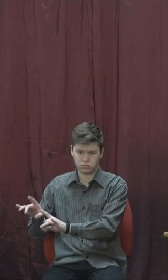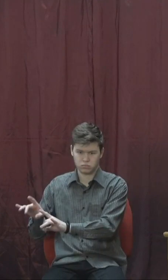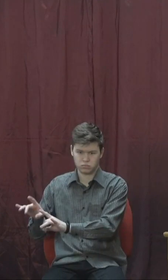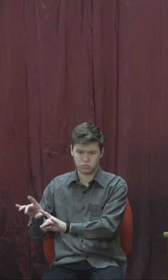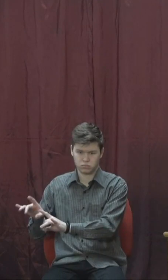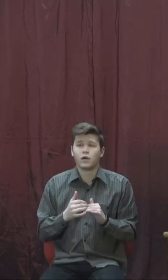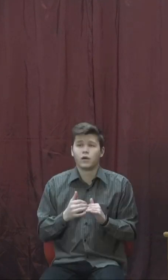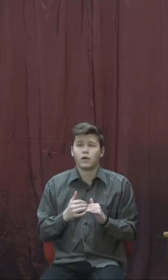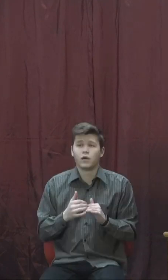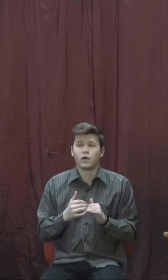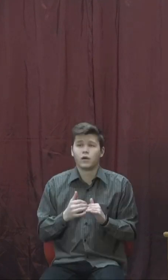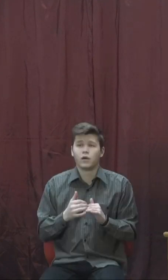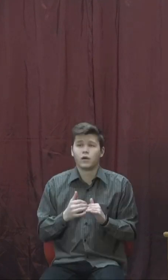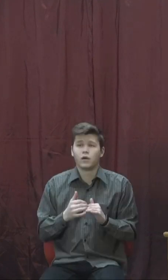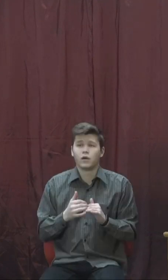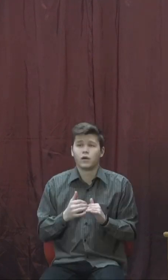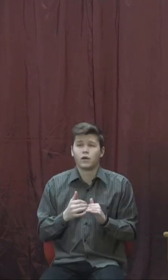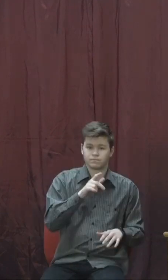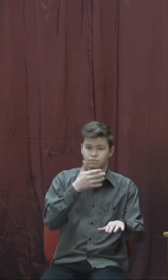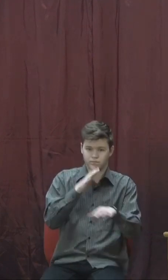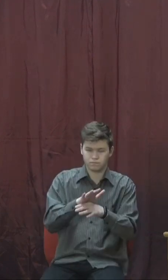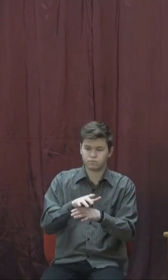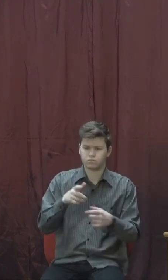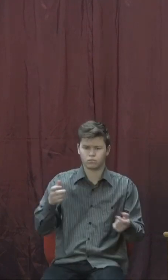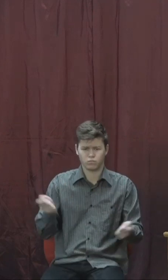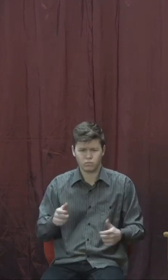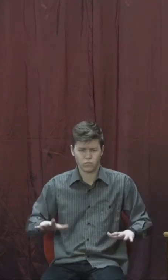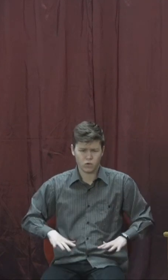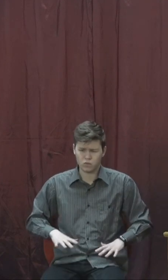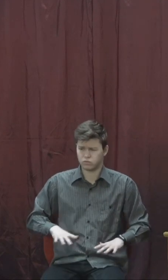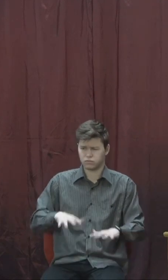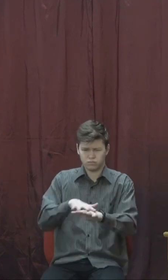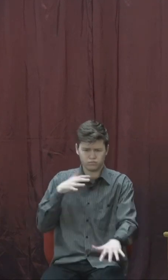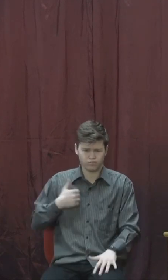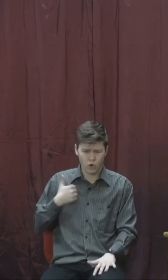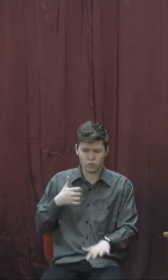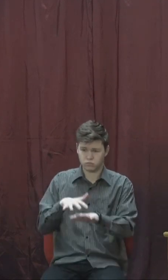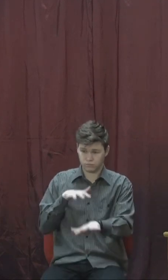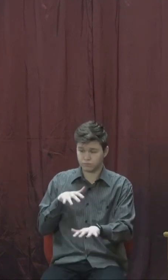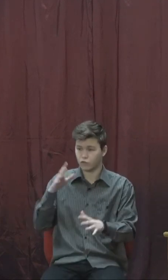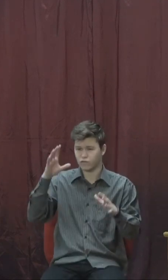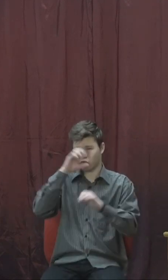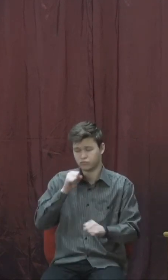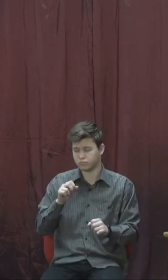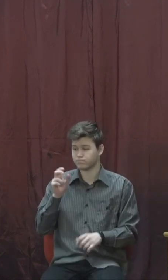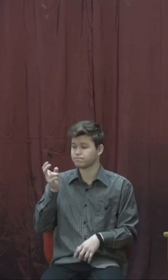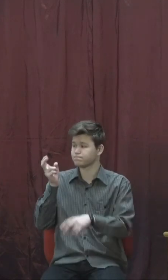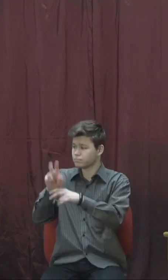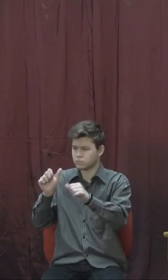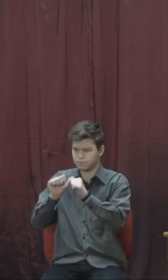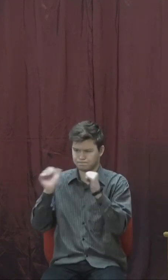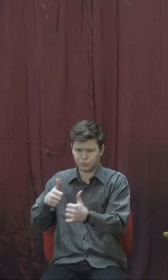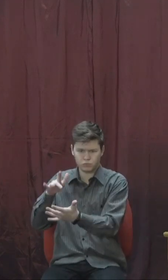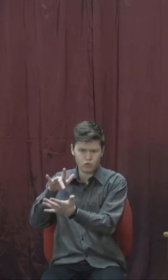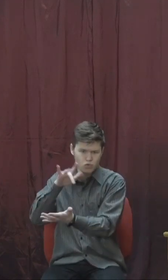коні, це цар сирійський, і колесниці, та військо. І прийшли вони вночі й оточили те місто. А слуга